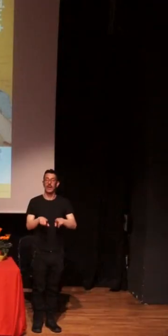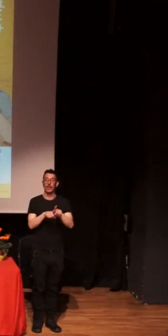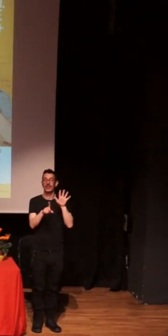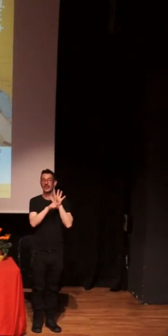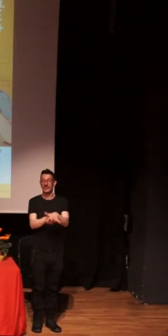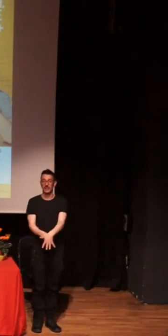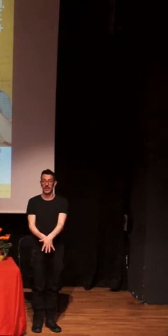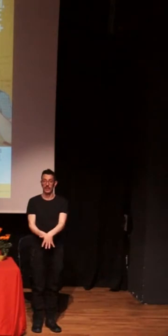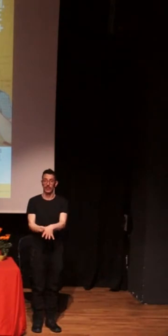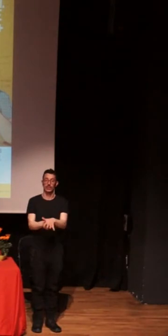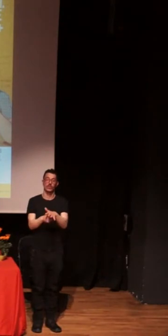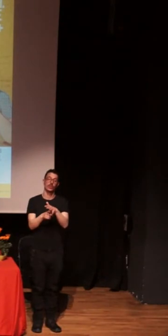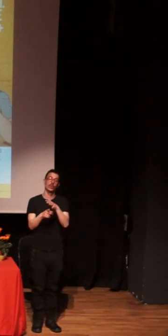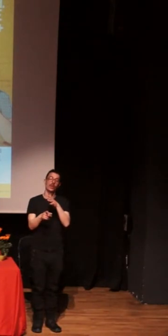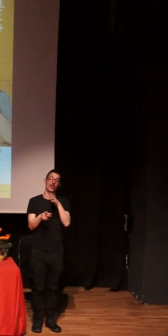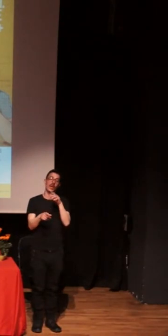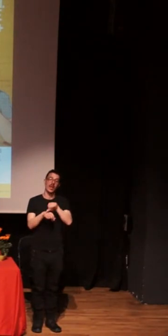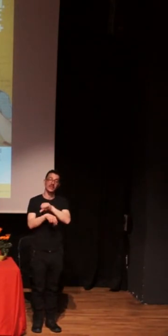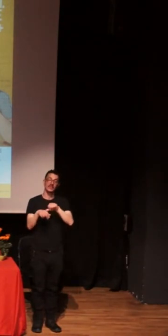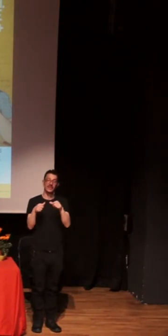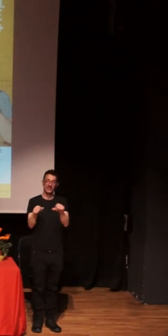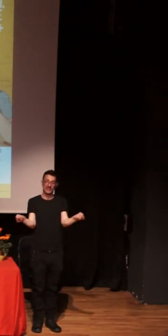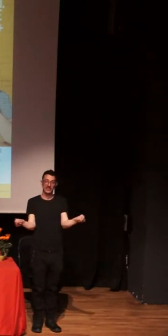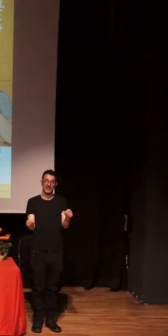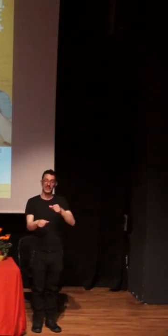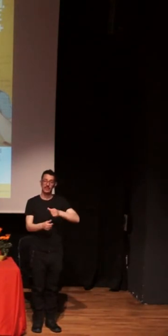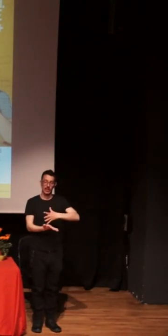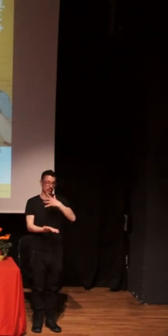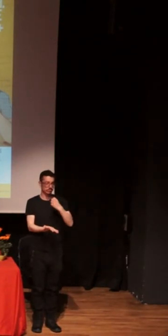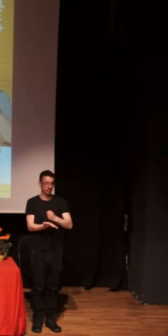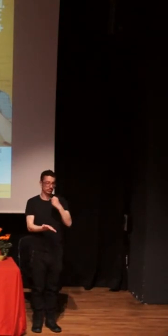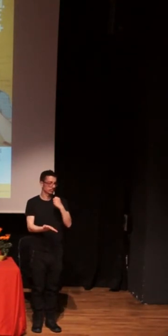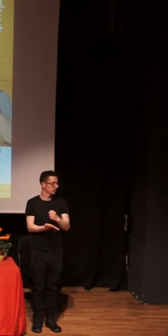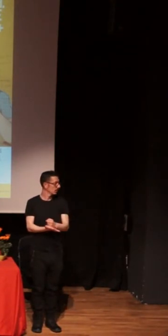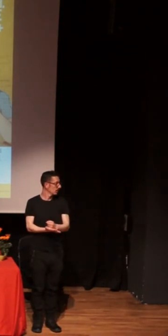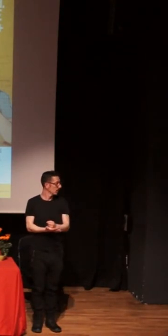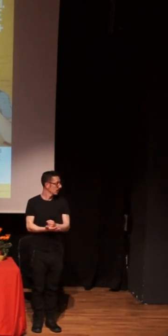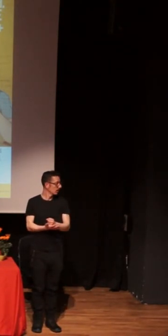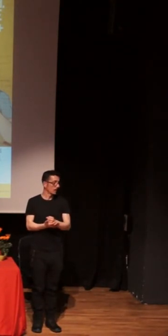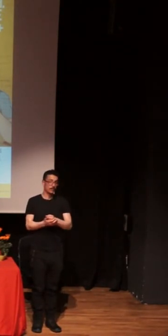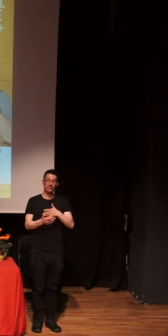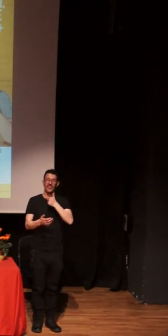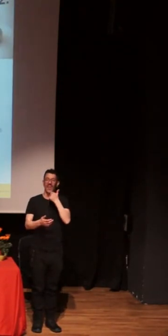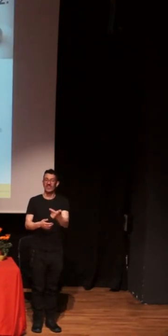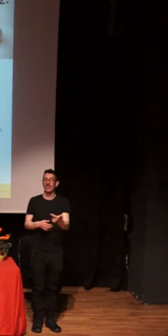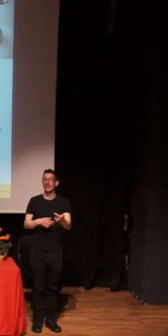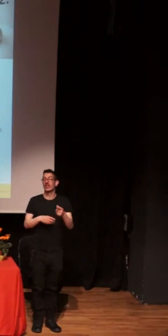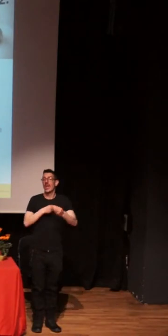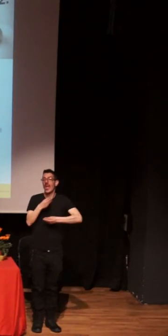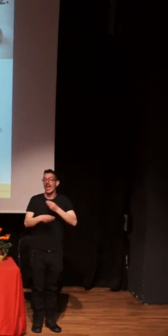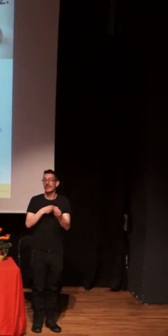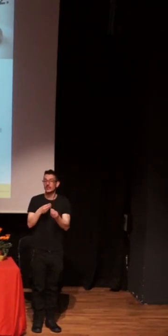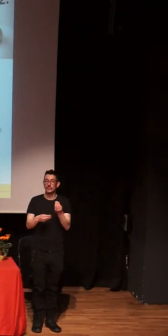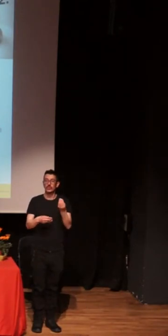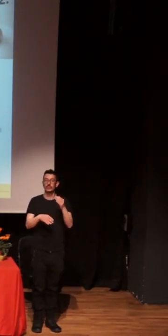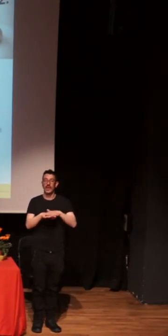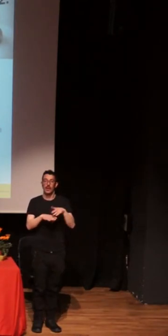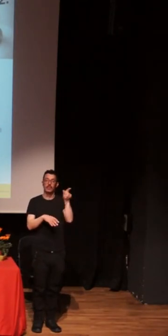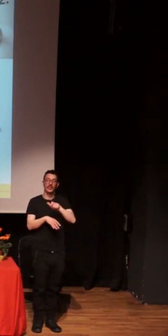de alguna manera, el estigma confirmado, es cuando el estigma se traduce en hechos que son discriminatorios para las personas con VIH.